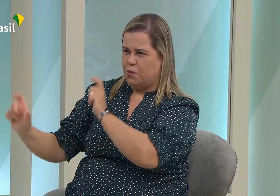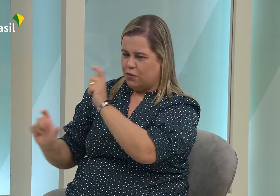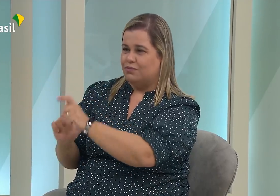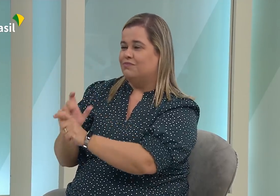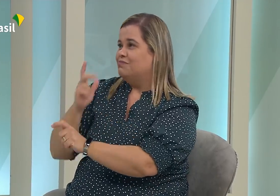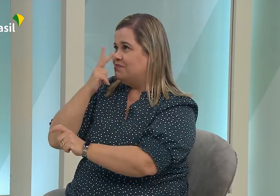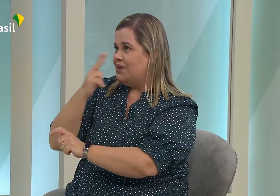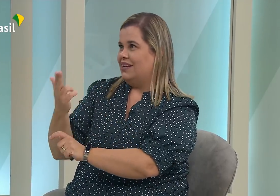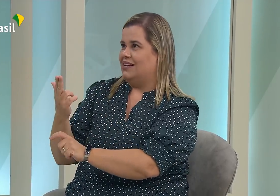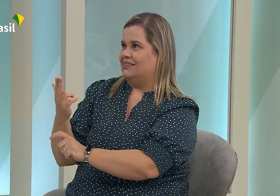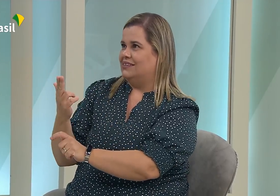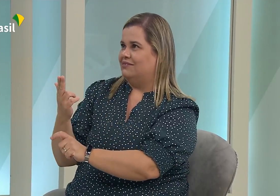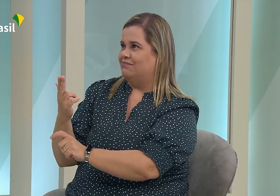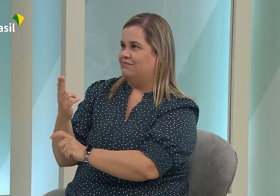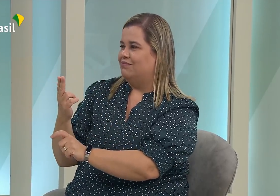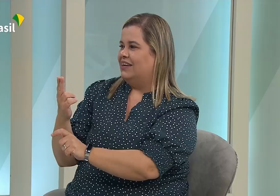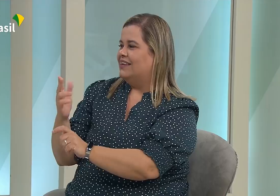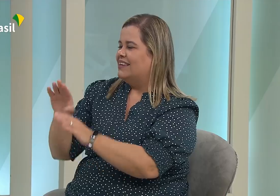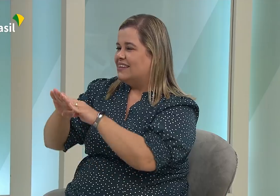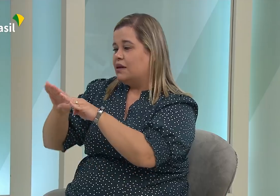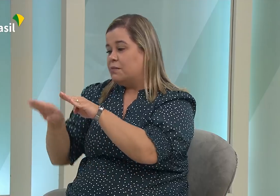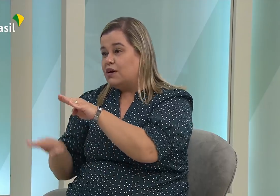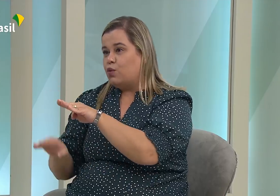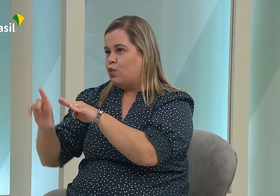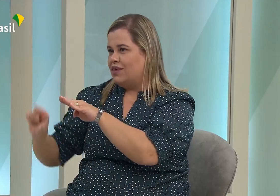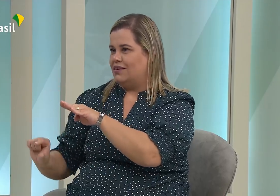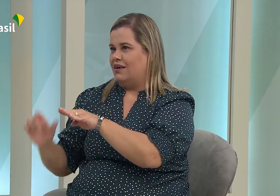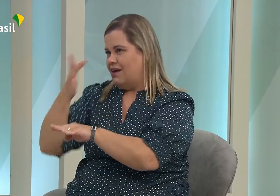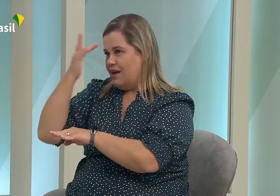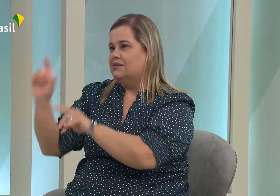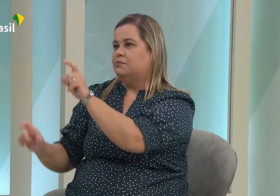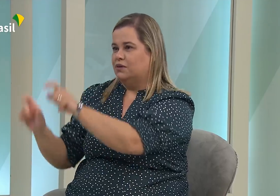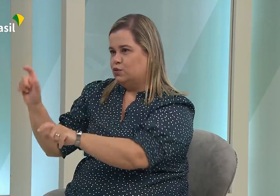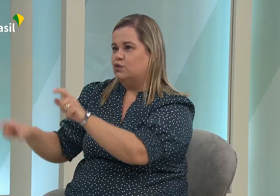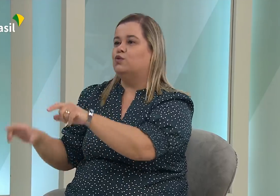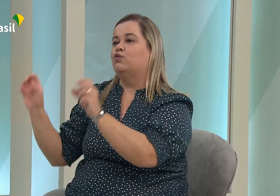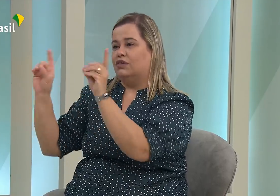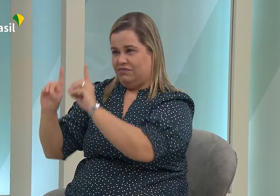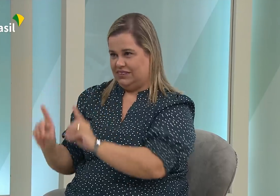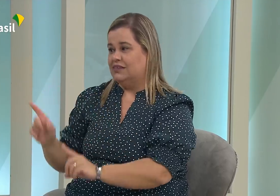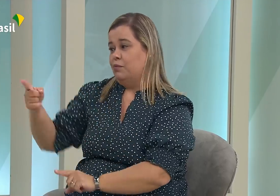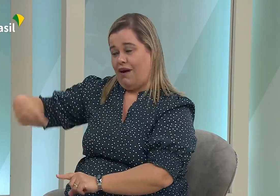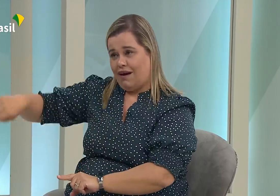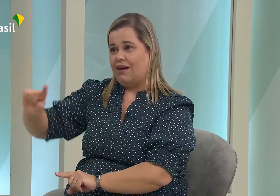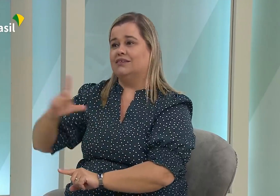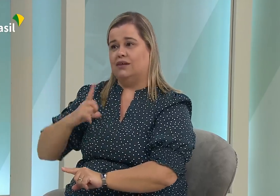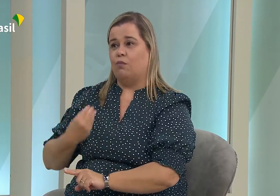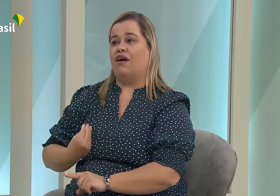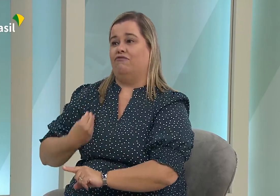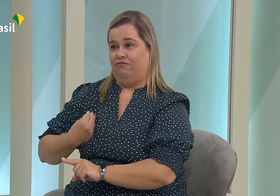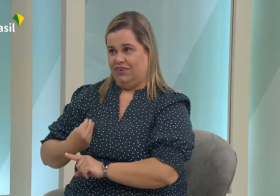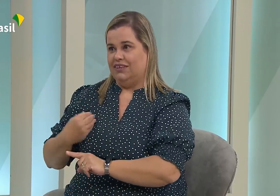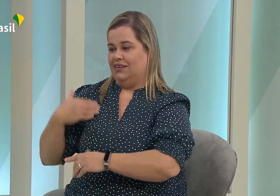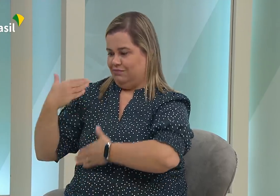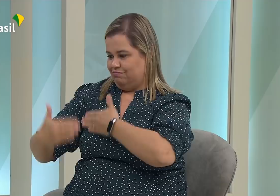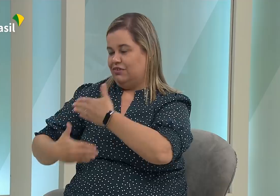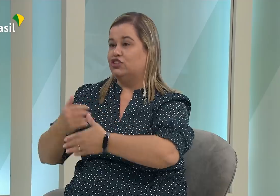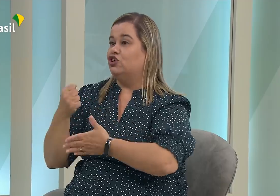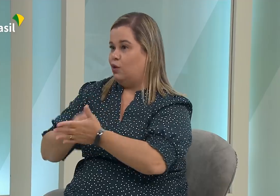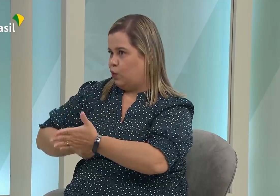necessidades especiais. Termos errados, termos que diminuem as pessoas com deficiência.